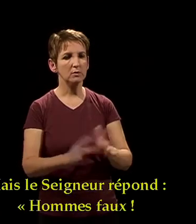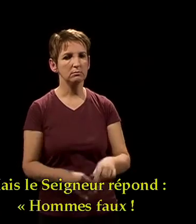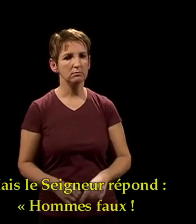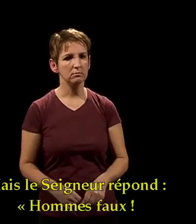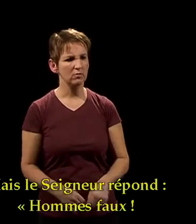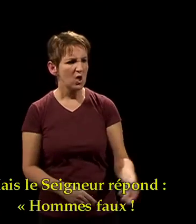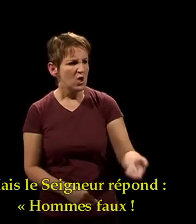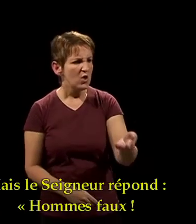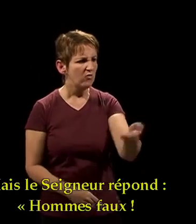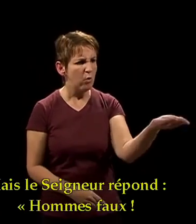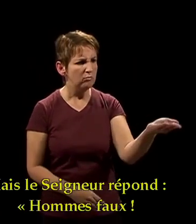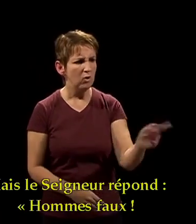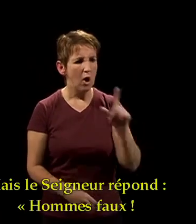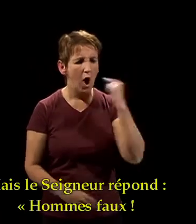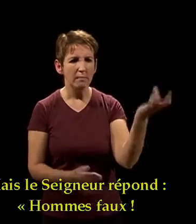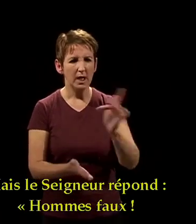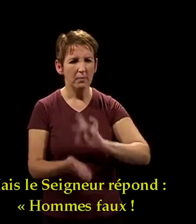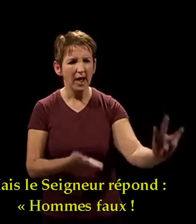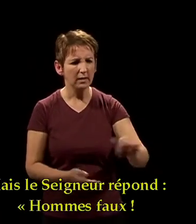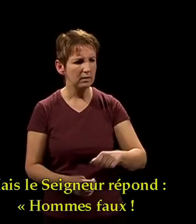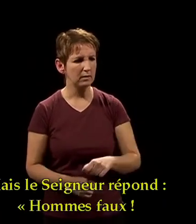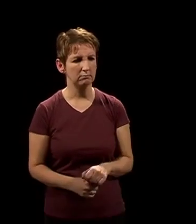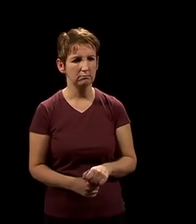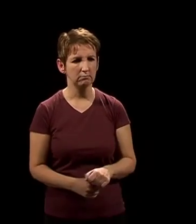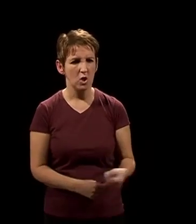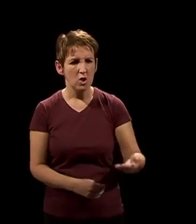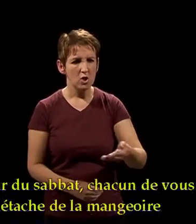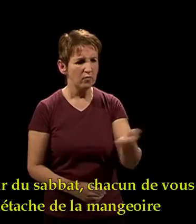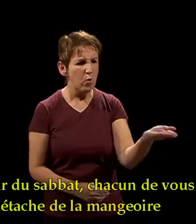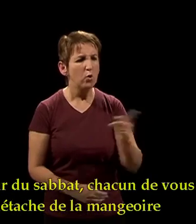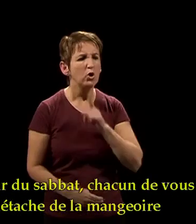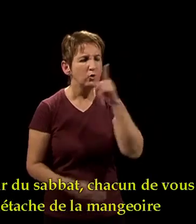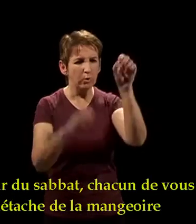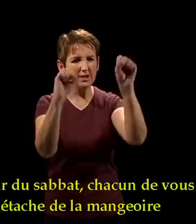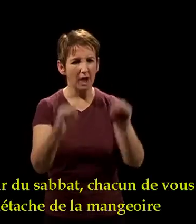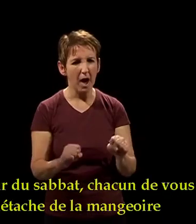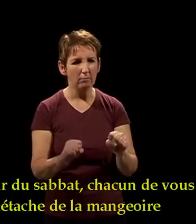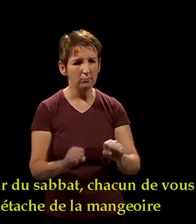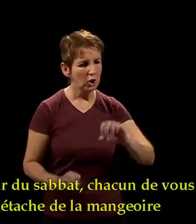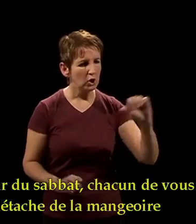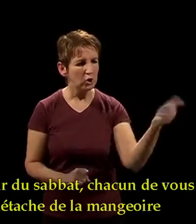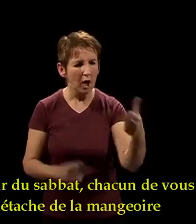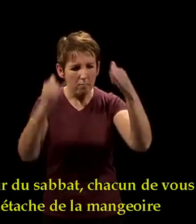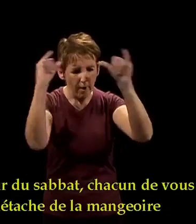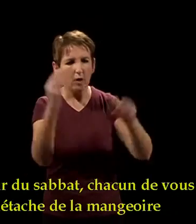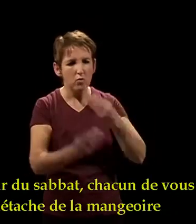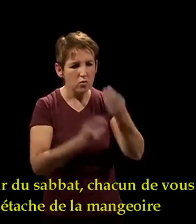Mais le Seigneur répond « Hommes, faux ! » jour du sabbat, chacun de vous